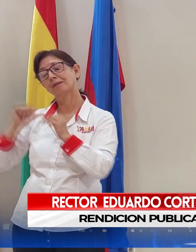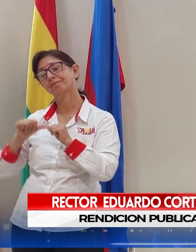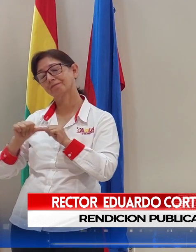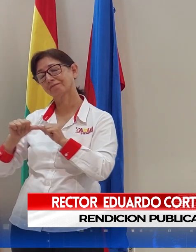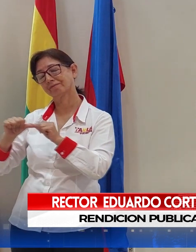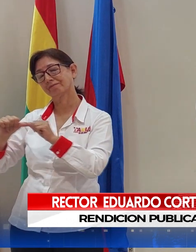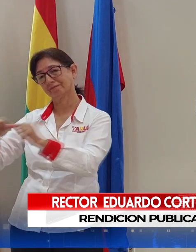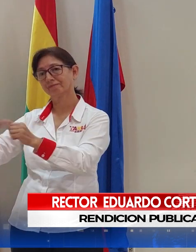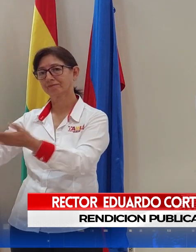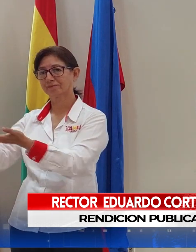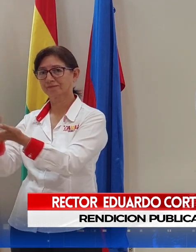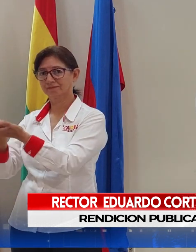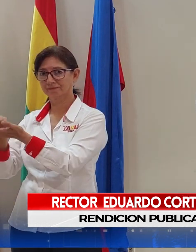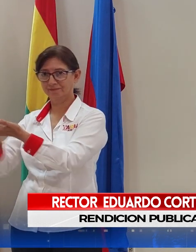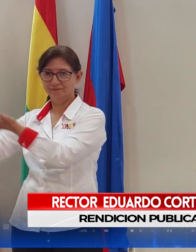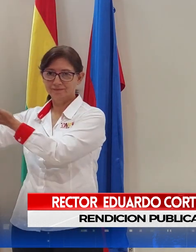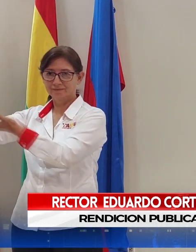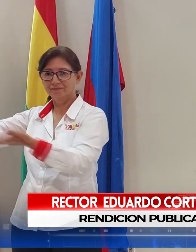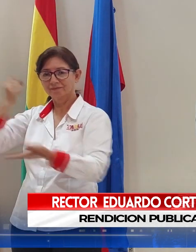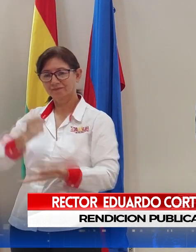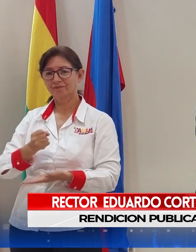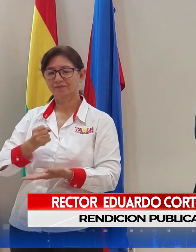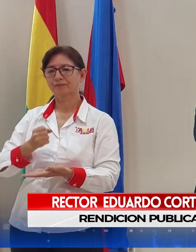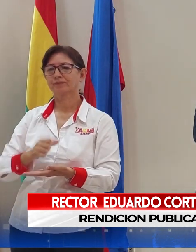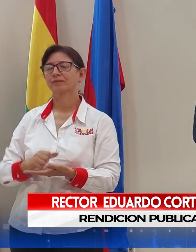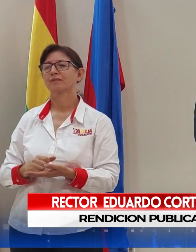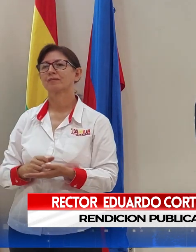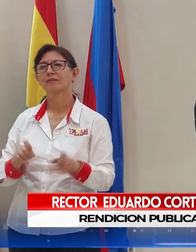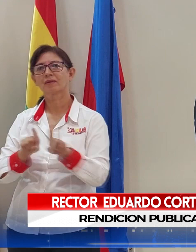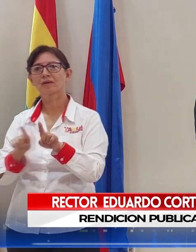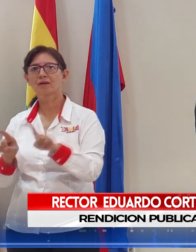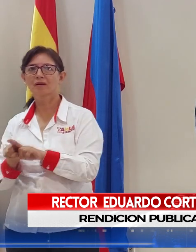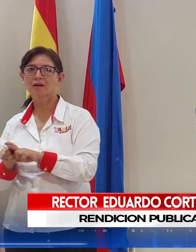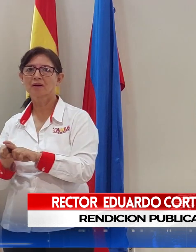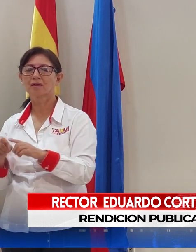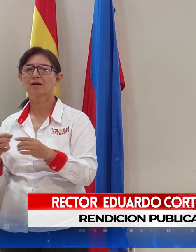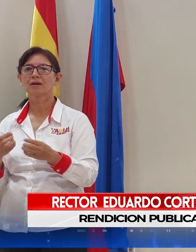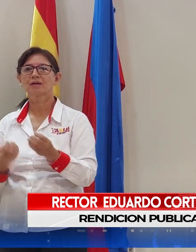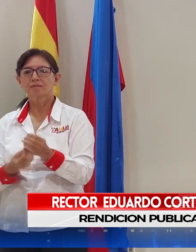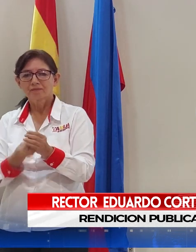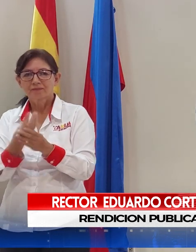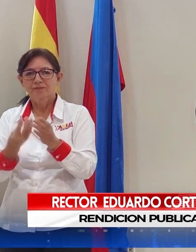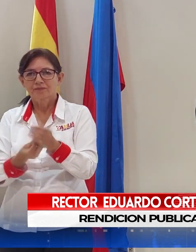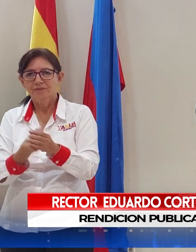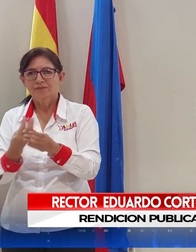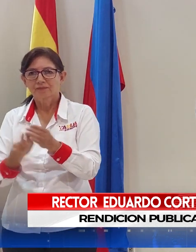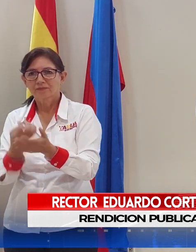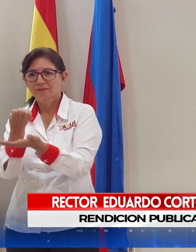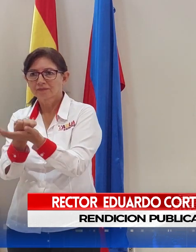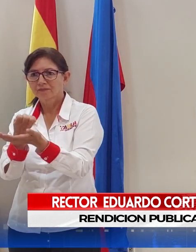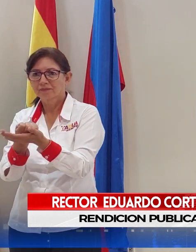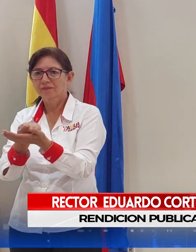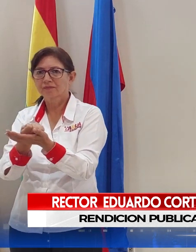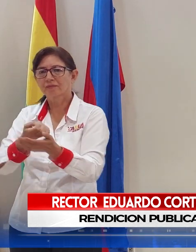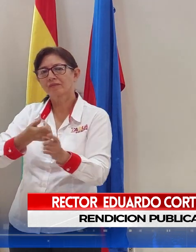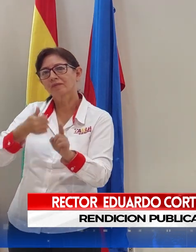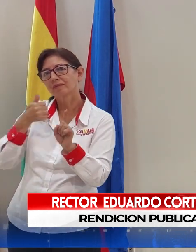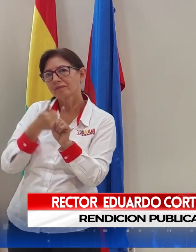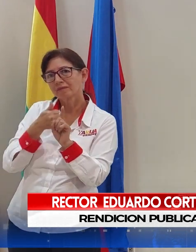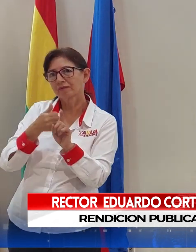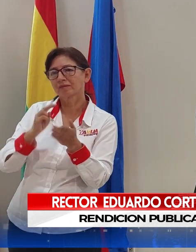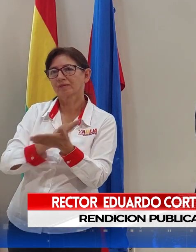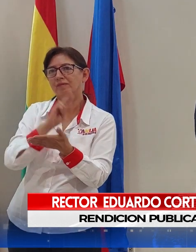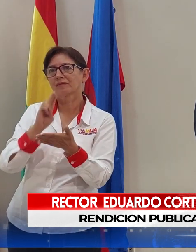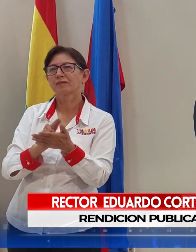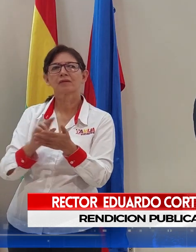Y también hemos generado recursos propios de manera importante en esta universidad. ¿Y saben